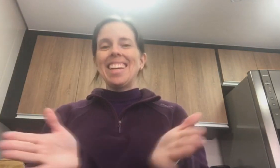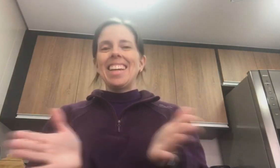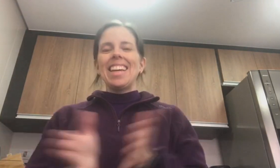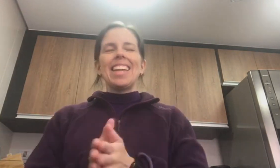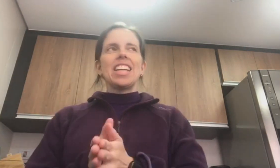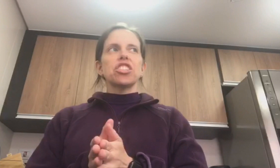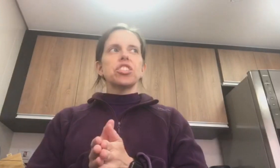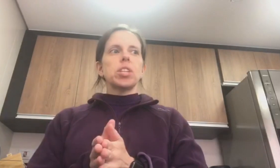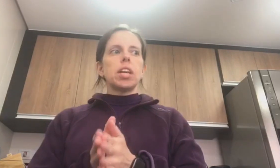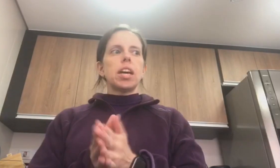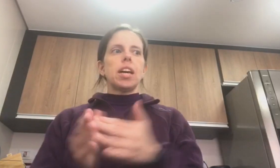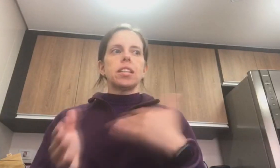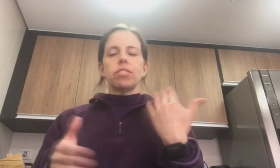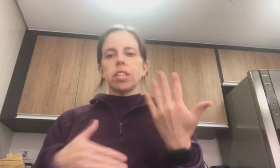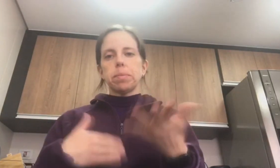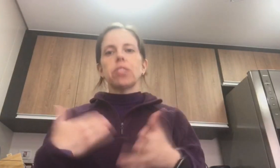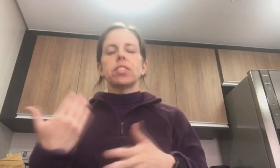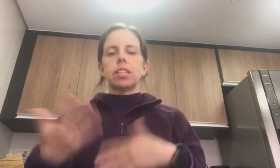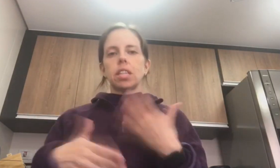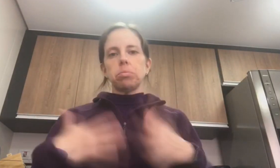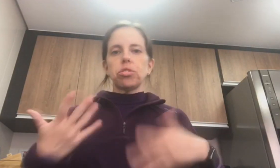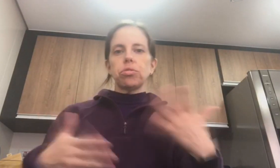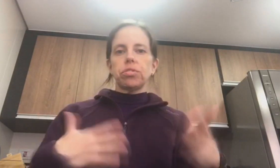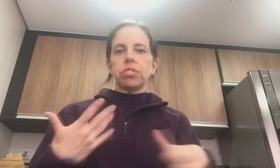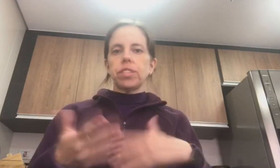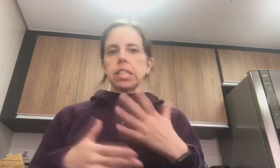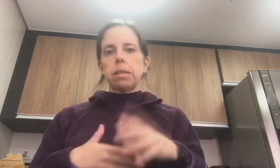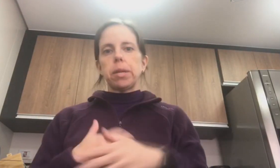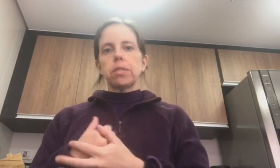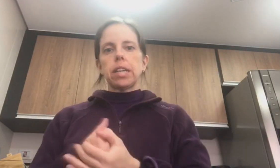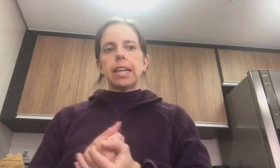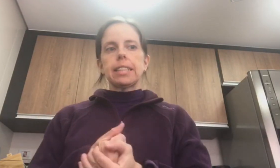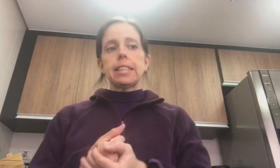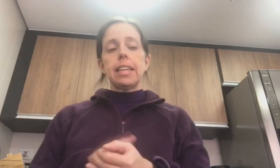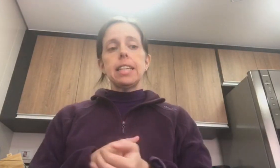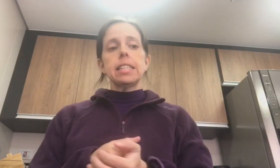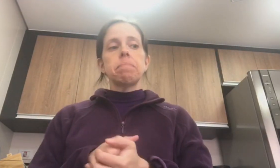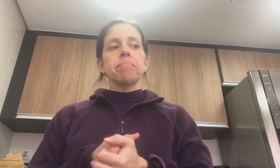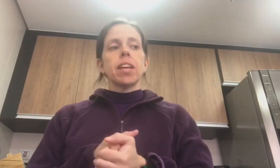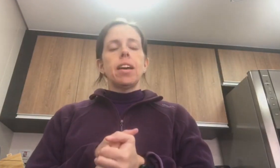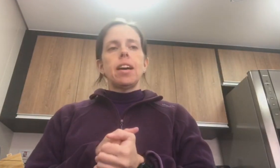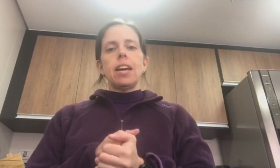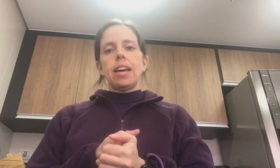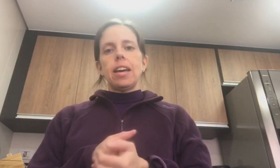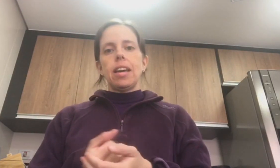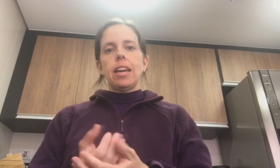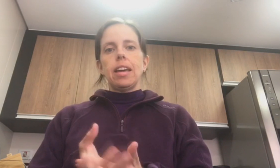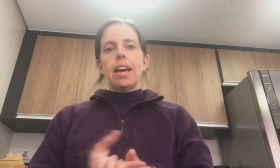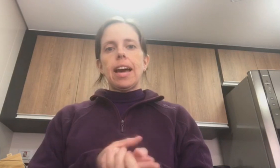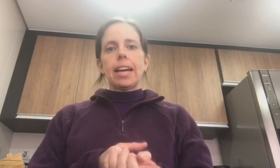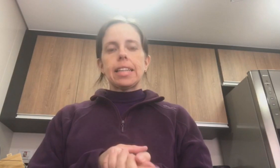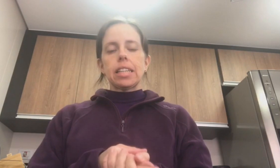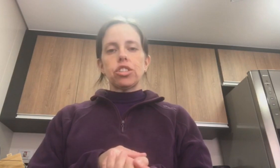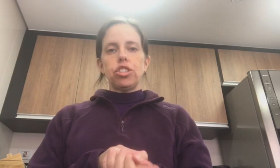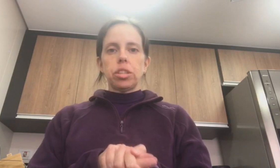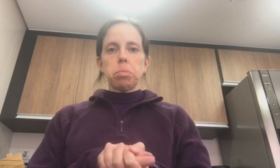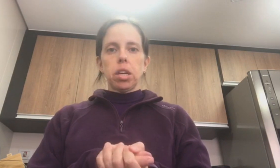E aí, a gente teve que esperar. Esse trâmite do financiamento da casa deles. A casa que a gente também